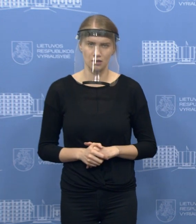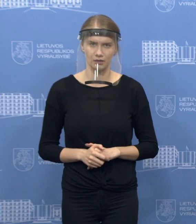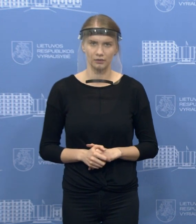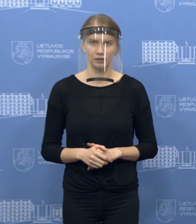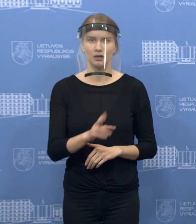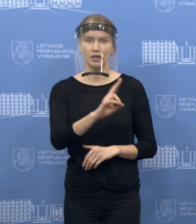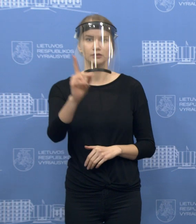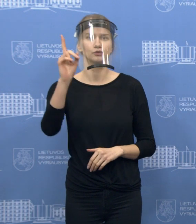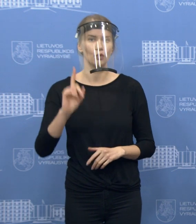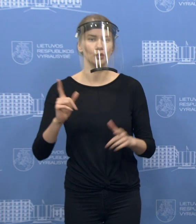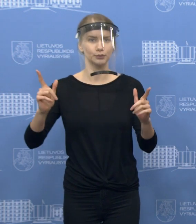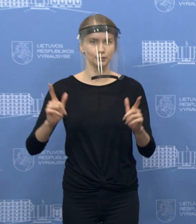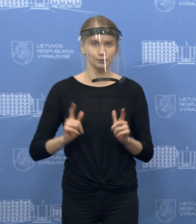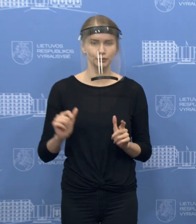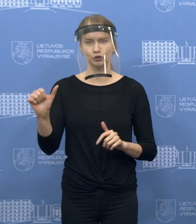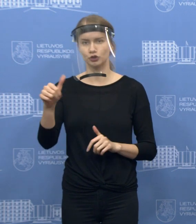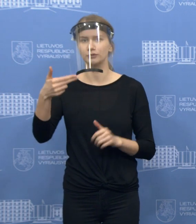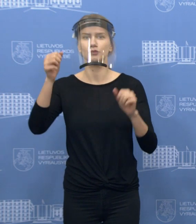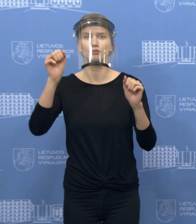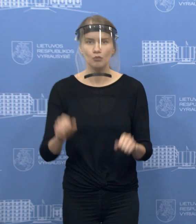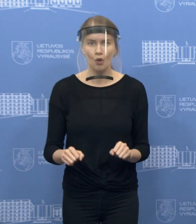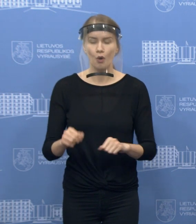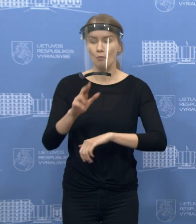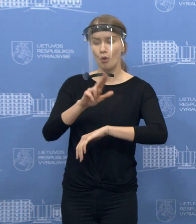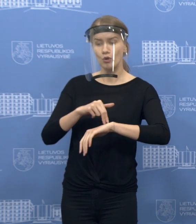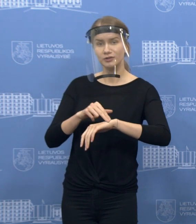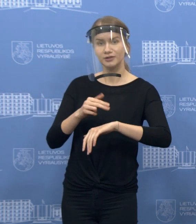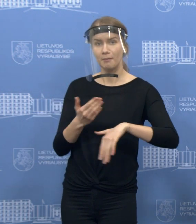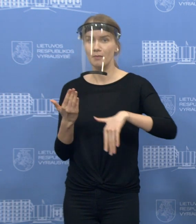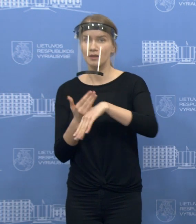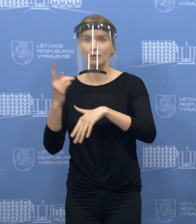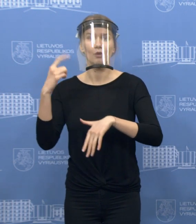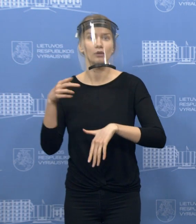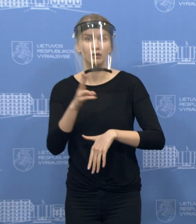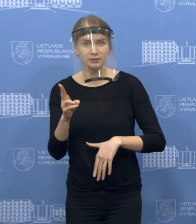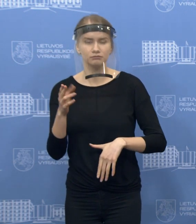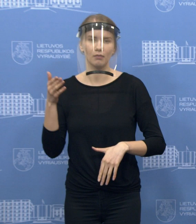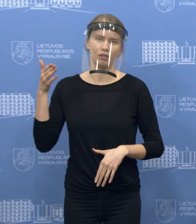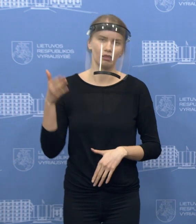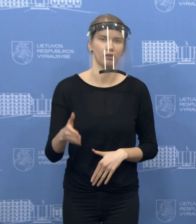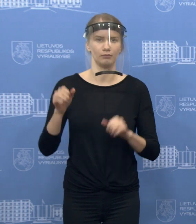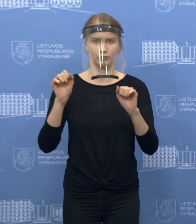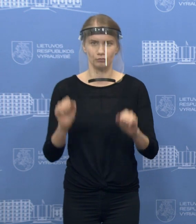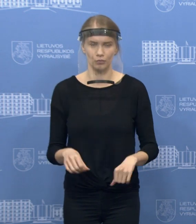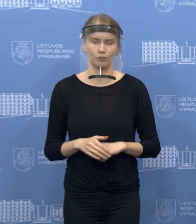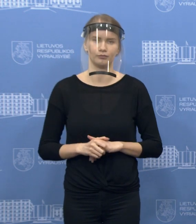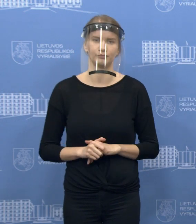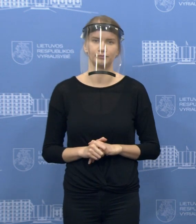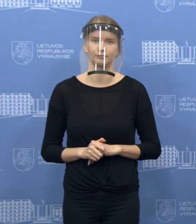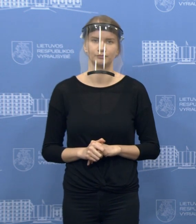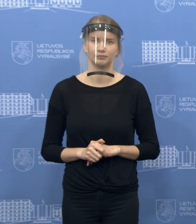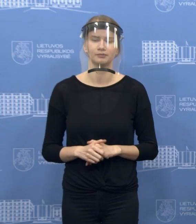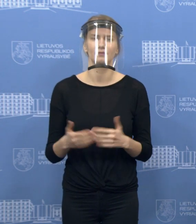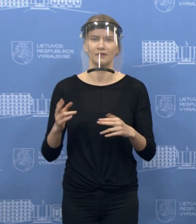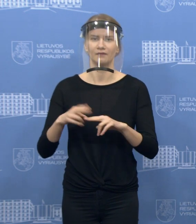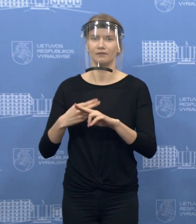lėsėti, galės tą savatgįlį palysėti, kas nori padėti policijai, tai policijos komisariatų vadovai kreipsis, kad